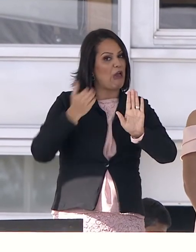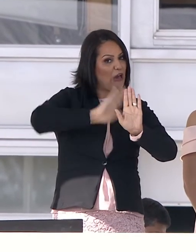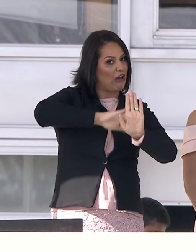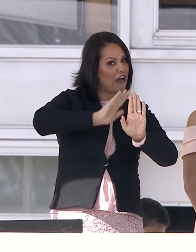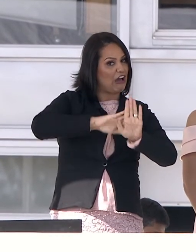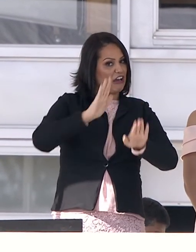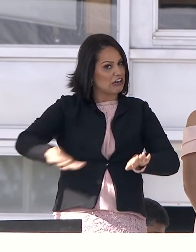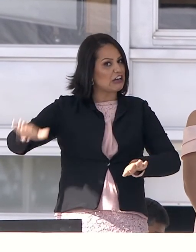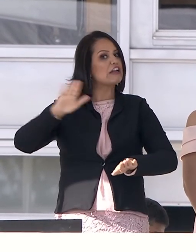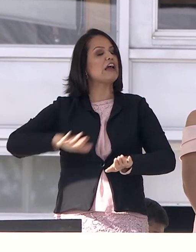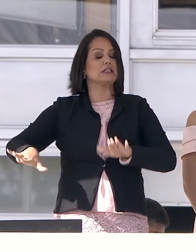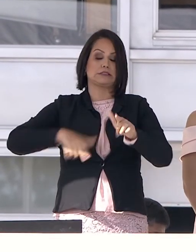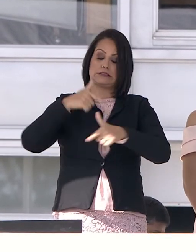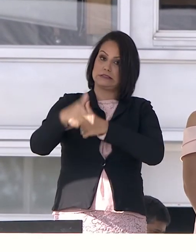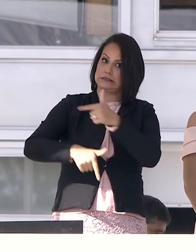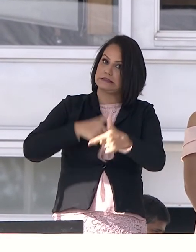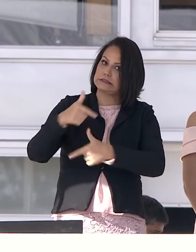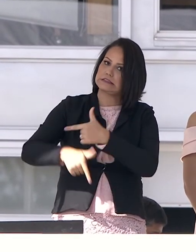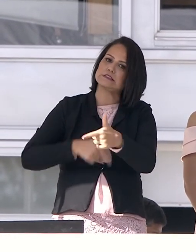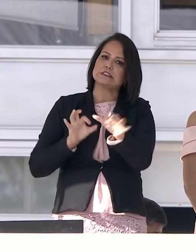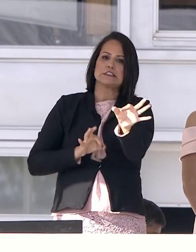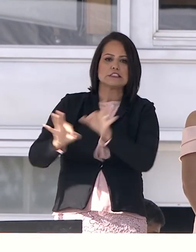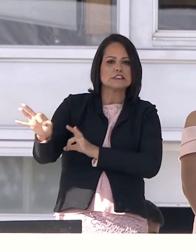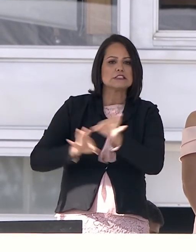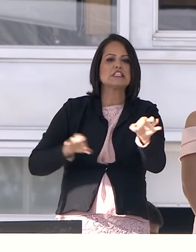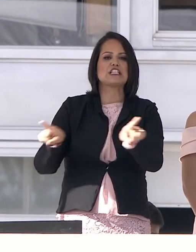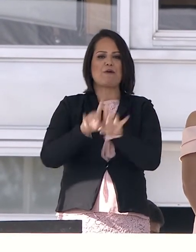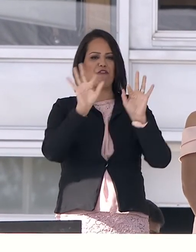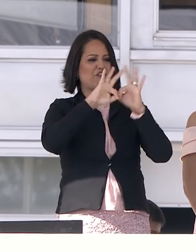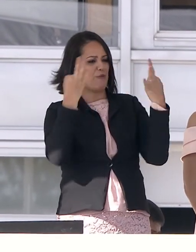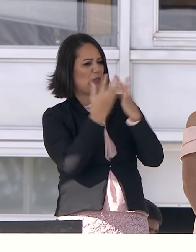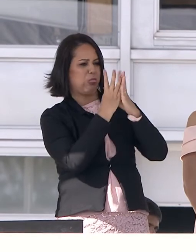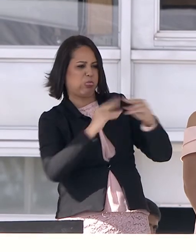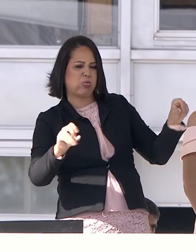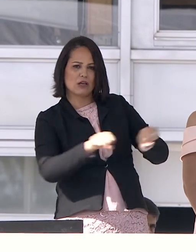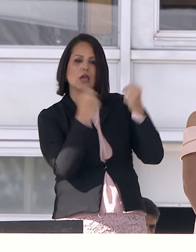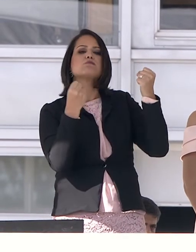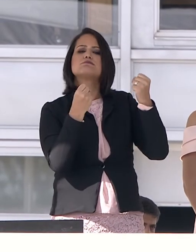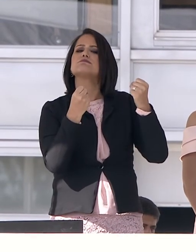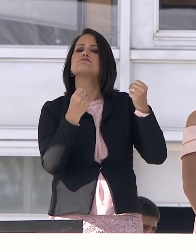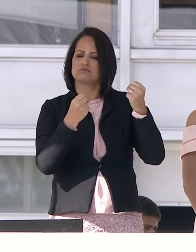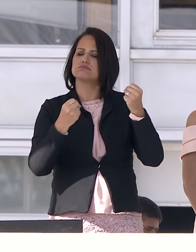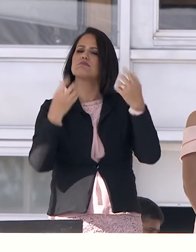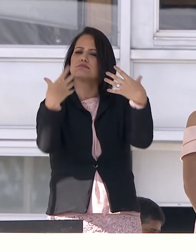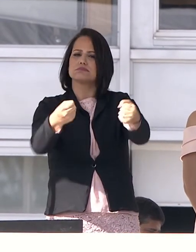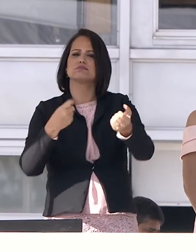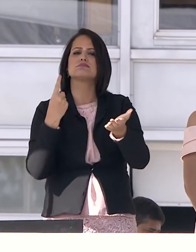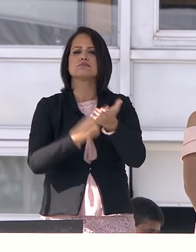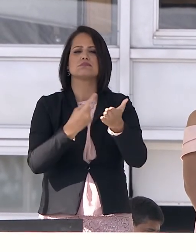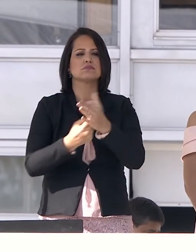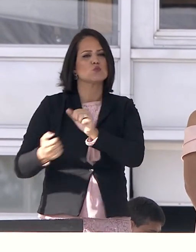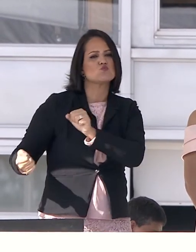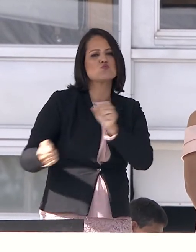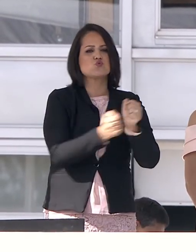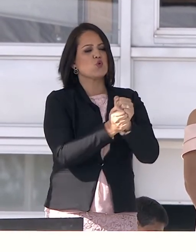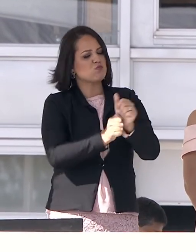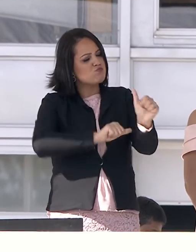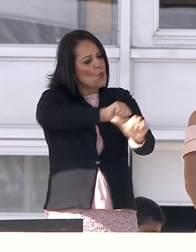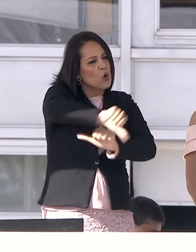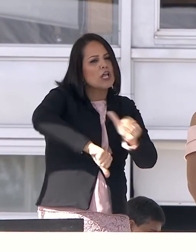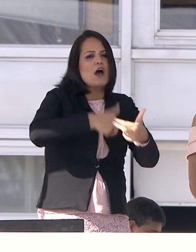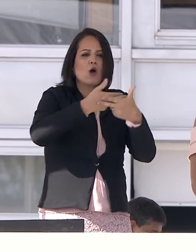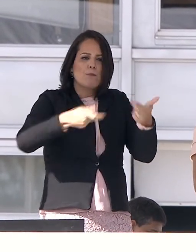desvirtuamento dos direitos humanos e da desconstrução da família. Vamos propor e implementar as reformas